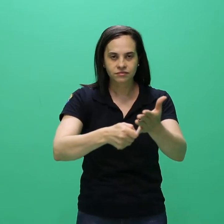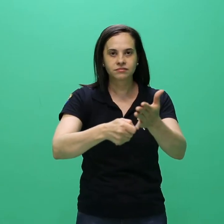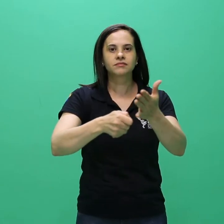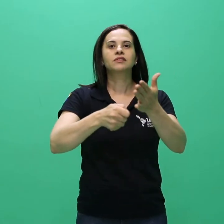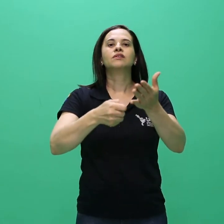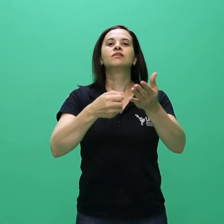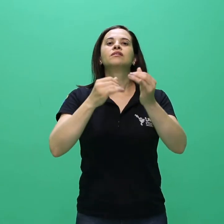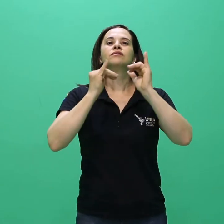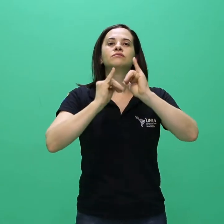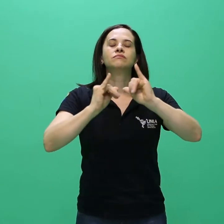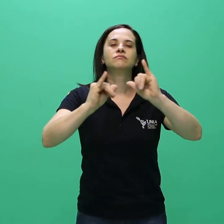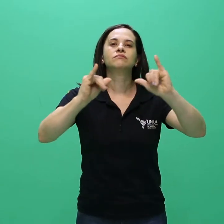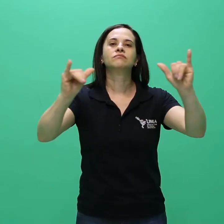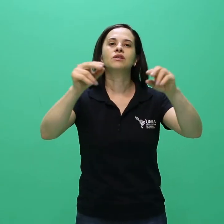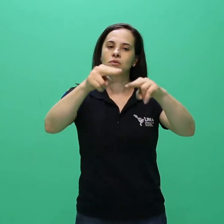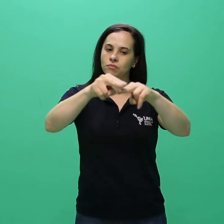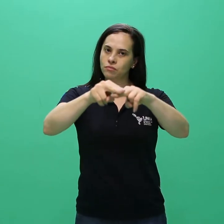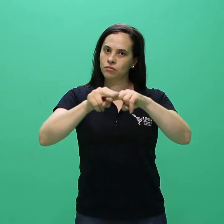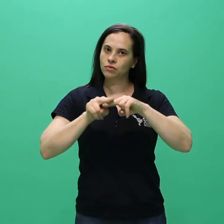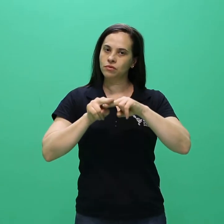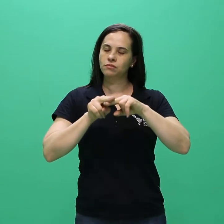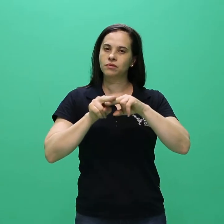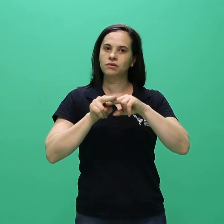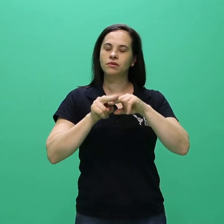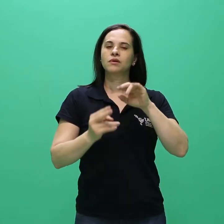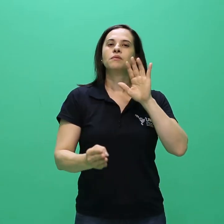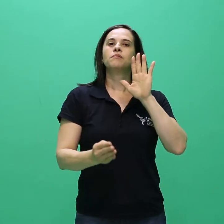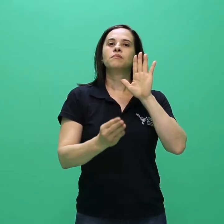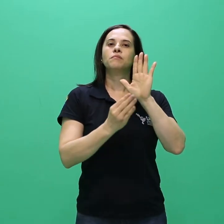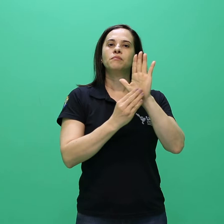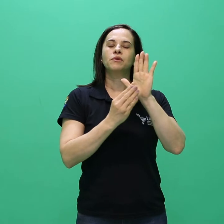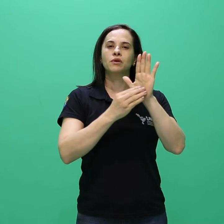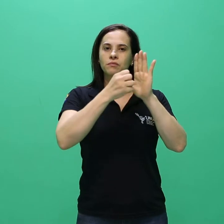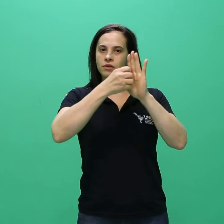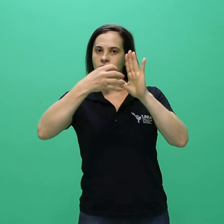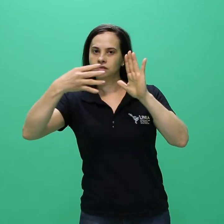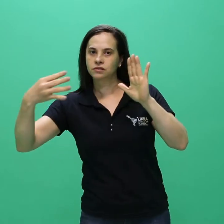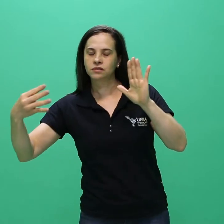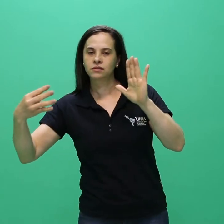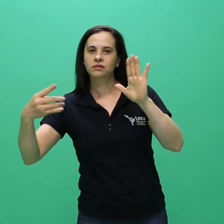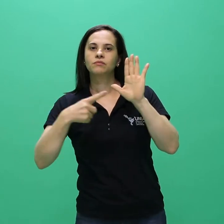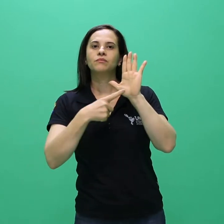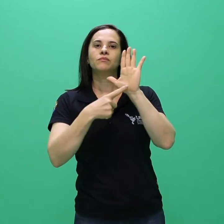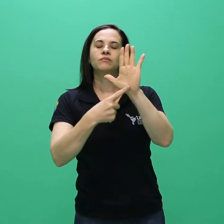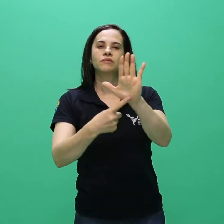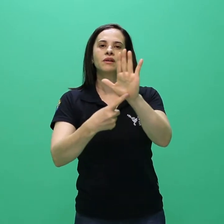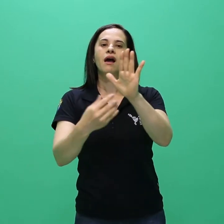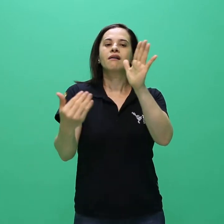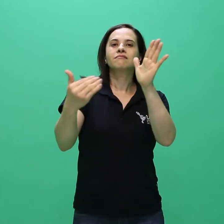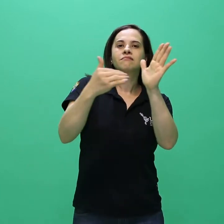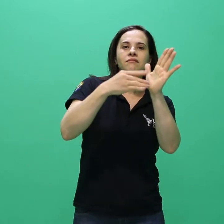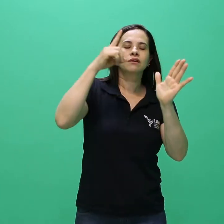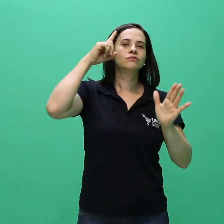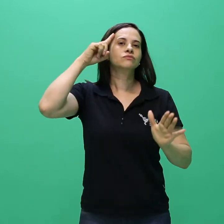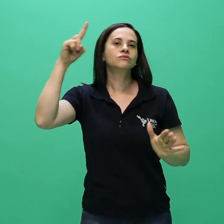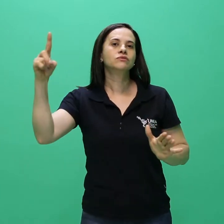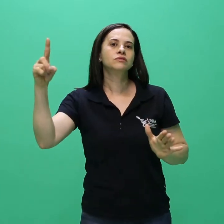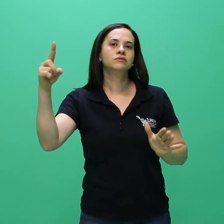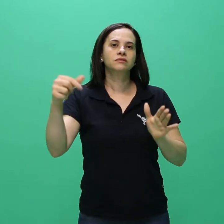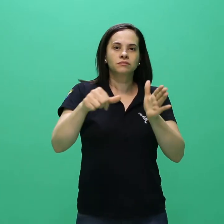do edital próprio a ser publicado até o dia 1º de novembro de 2018, no portal de editais da